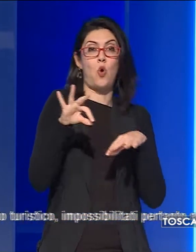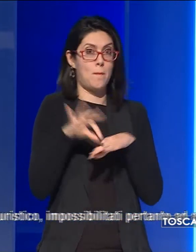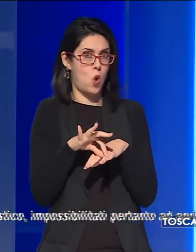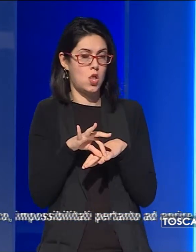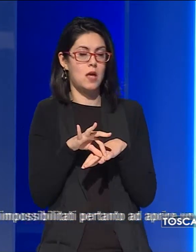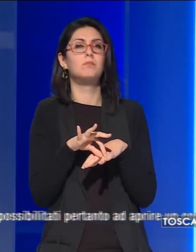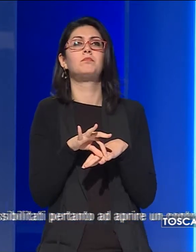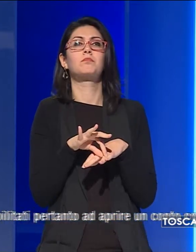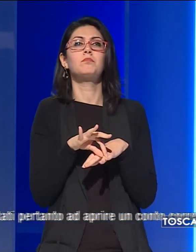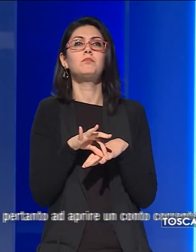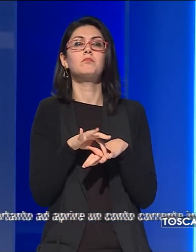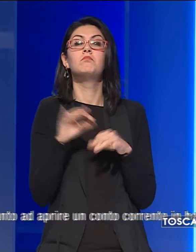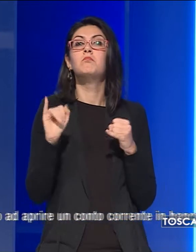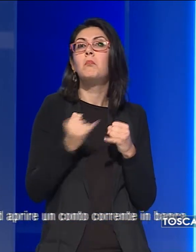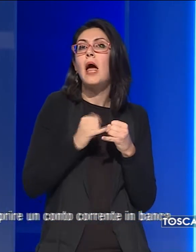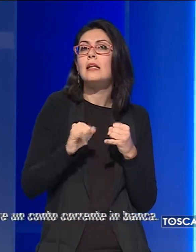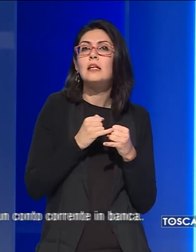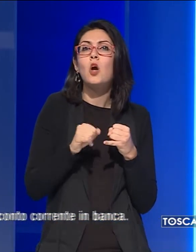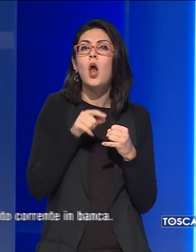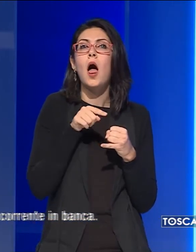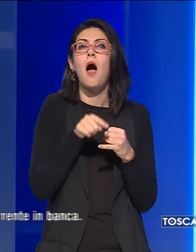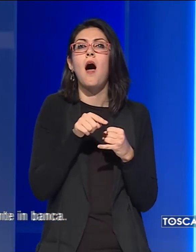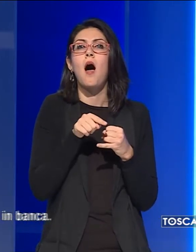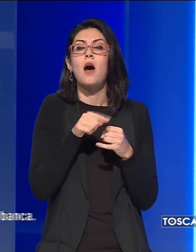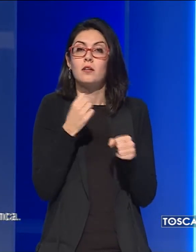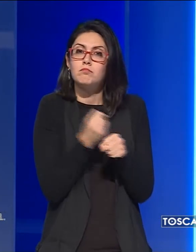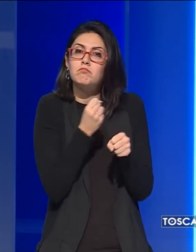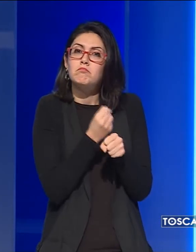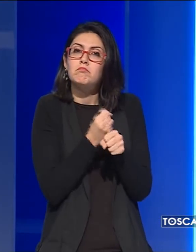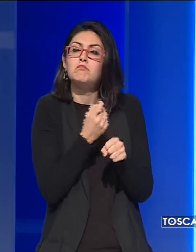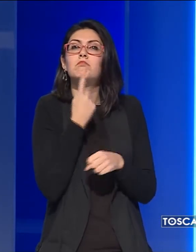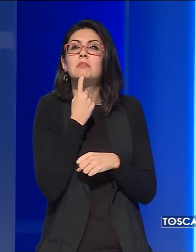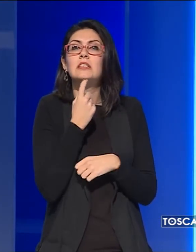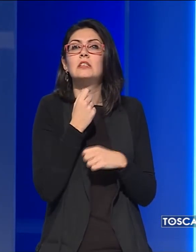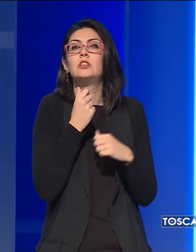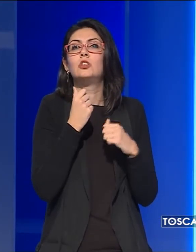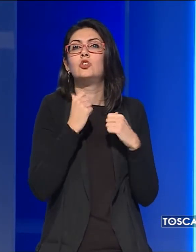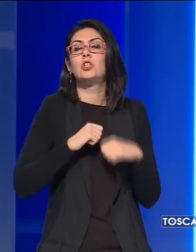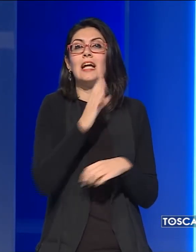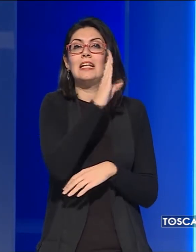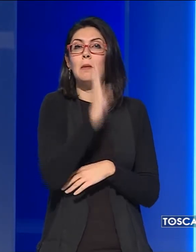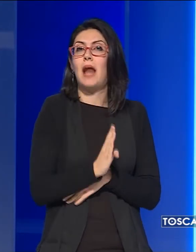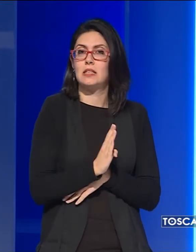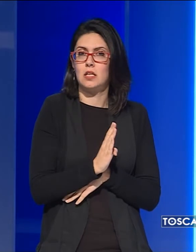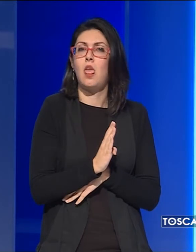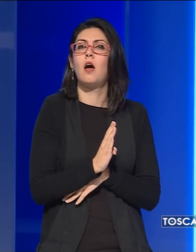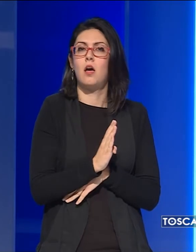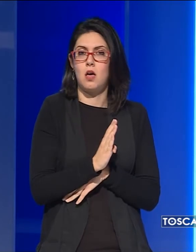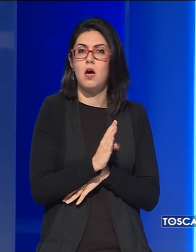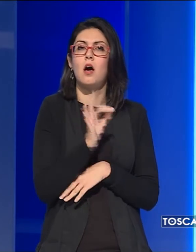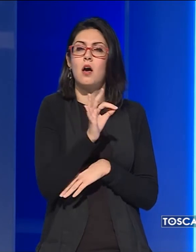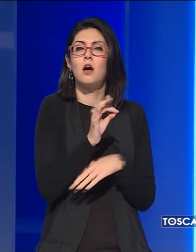e in particolare ad operare sarebbero stati cittadini brasiliani dediti alla